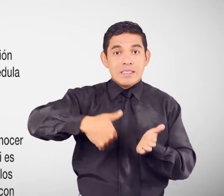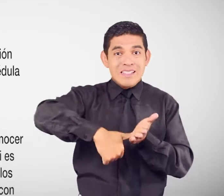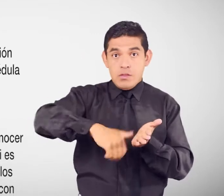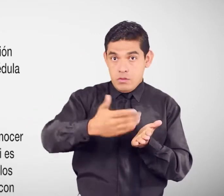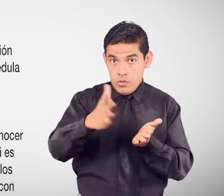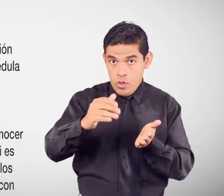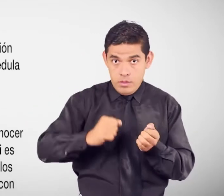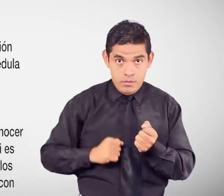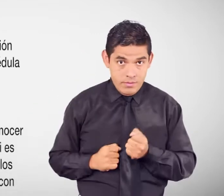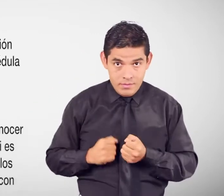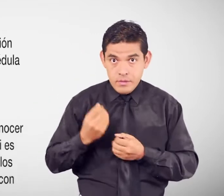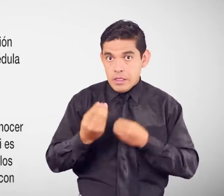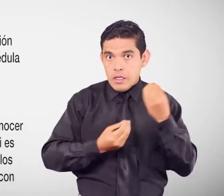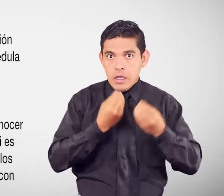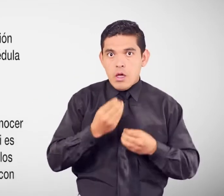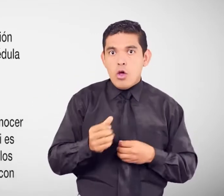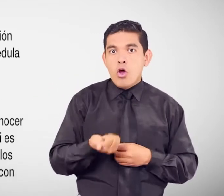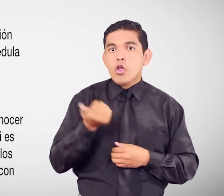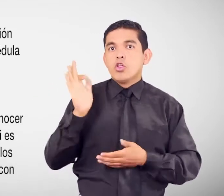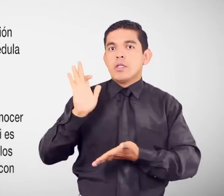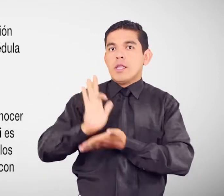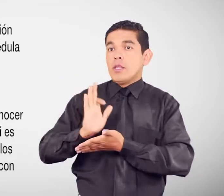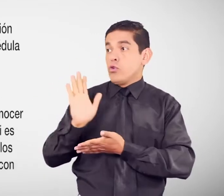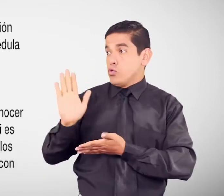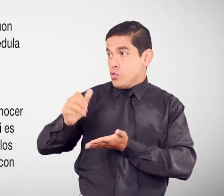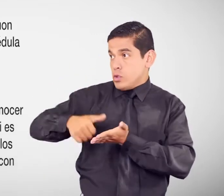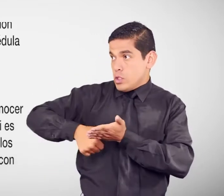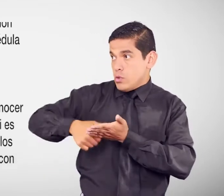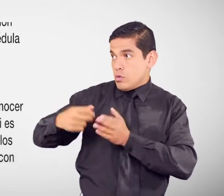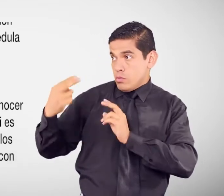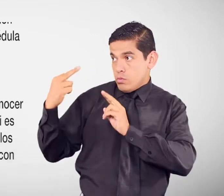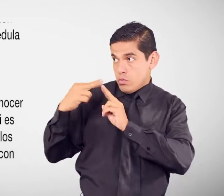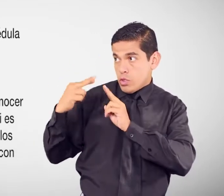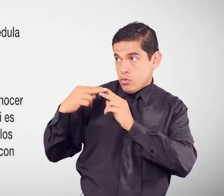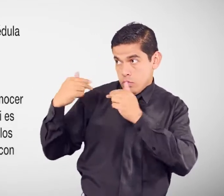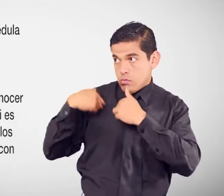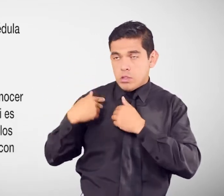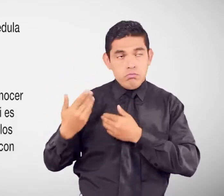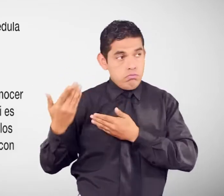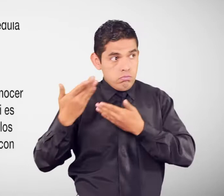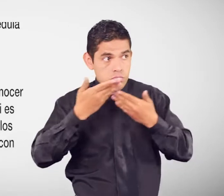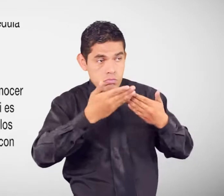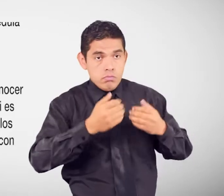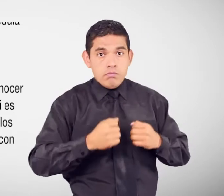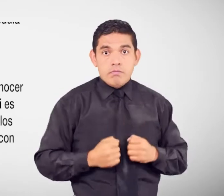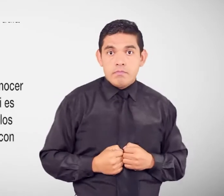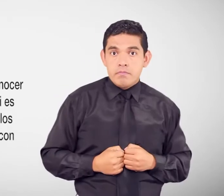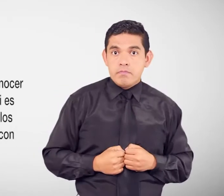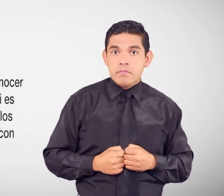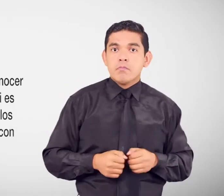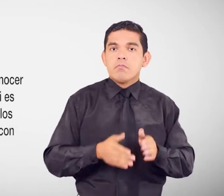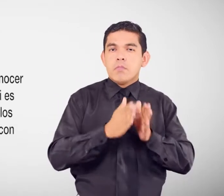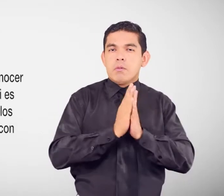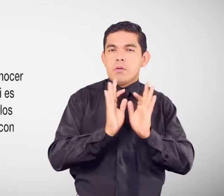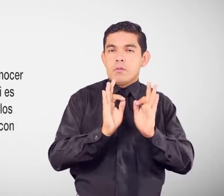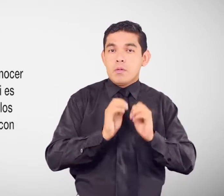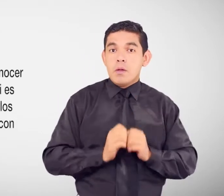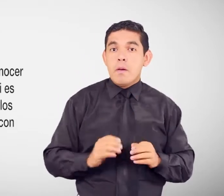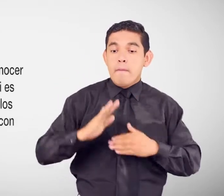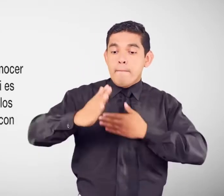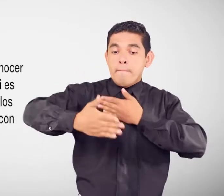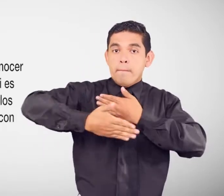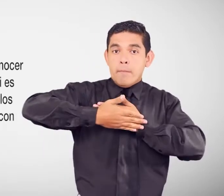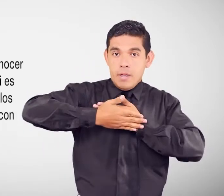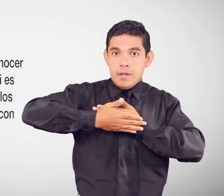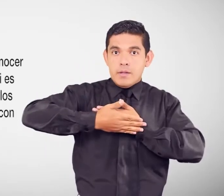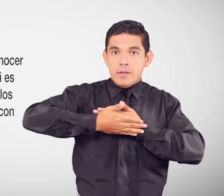ciudadanía, servirá la de un testigo que declare conocer a la persona que formule la petición. Si es posible, adjunta